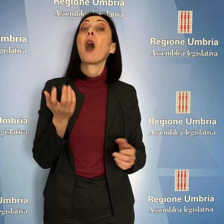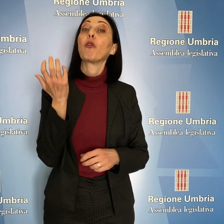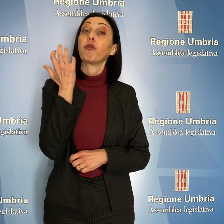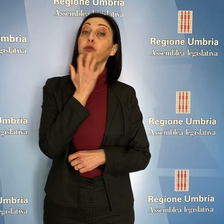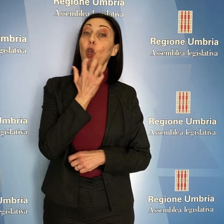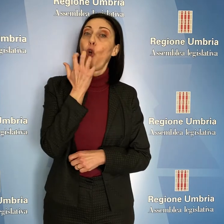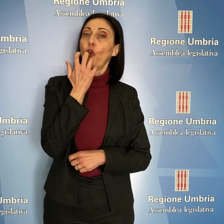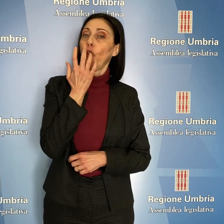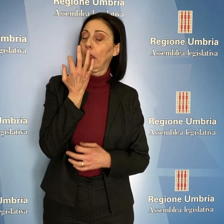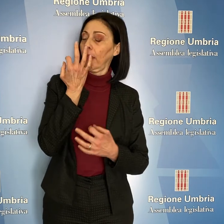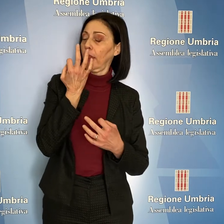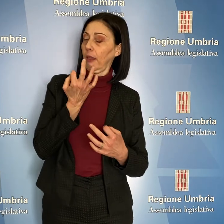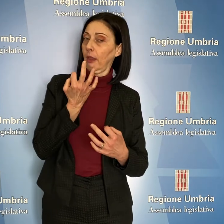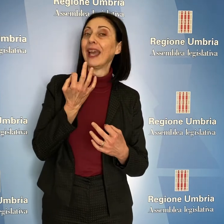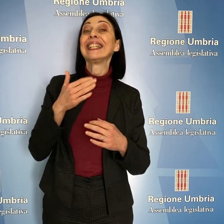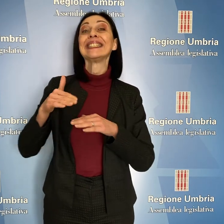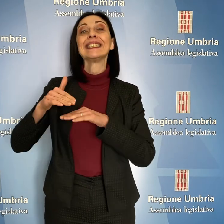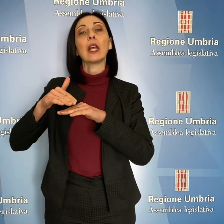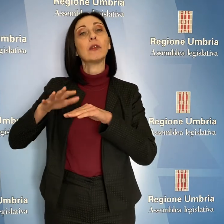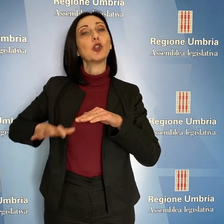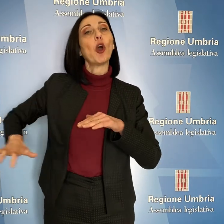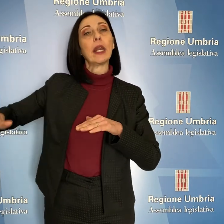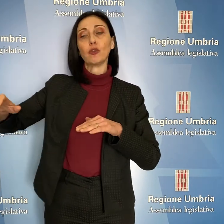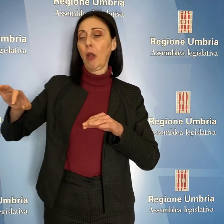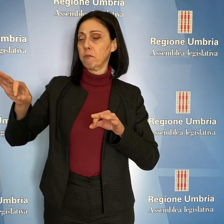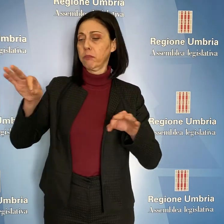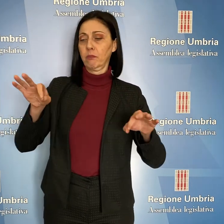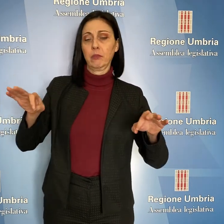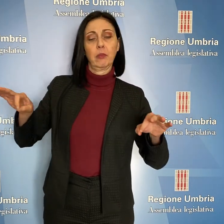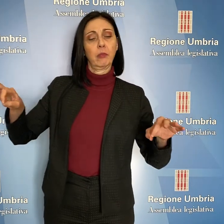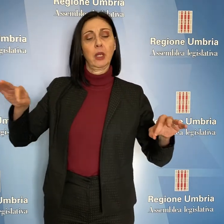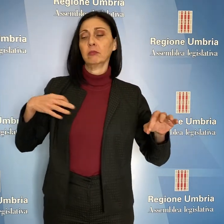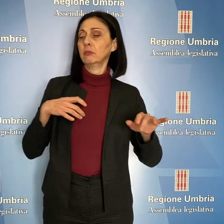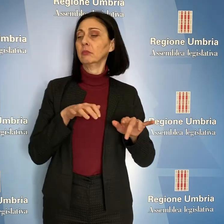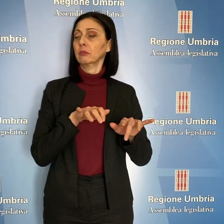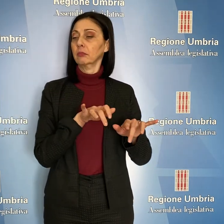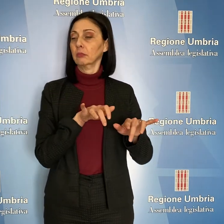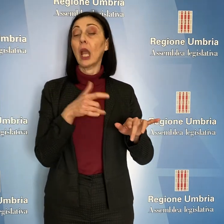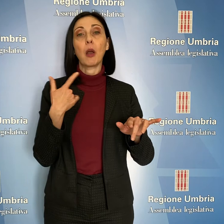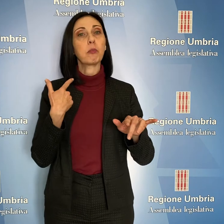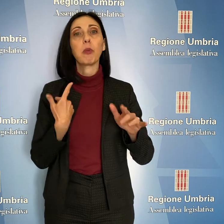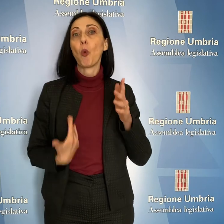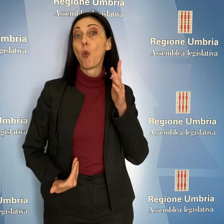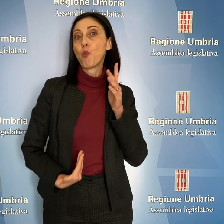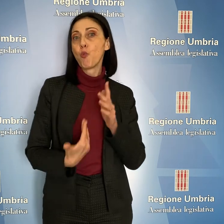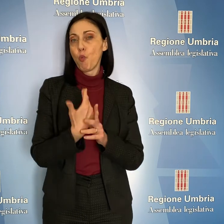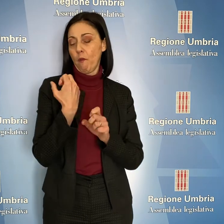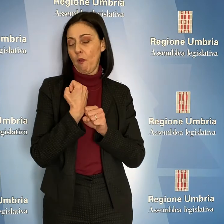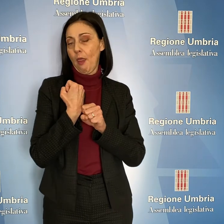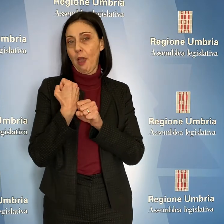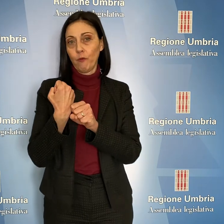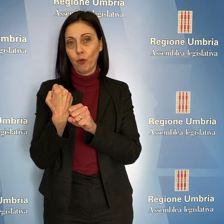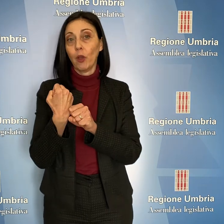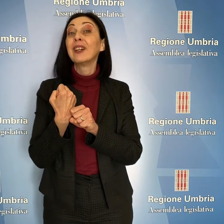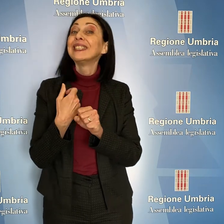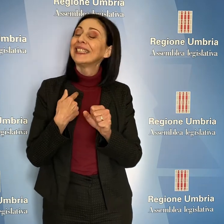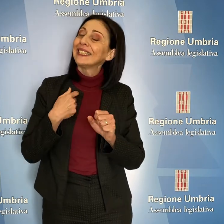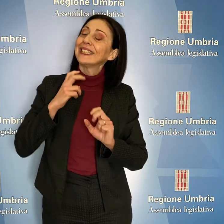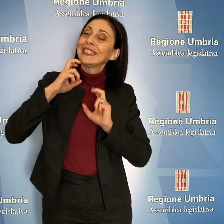Fioroni, tutti i servizi regionali lavorando con metodi innovativi. Siamo cercando di cambiare il modello di governance di Umbria